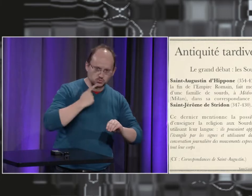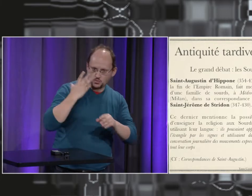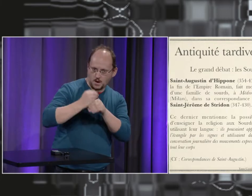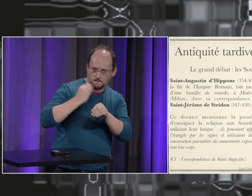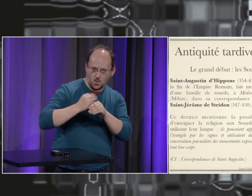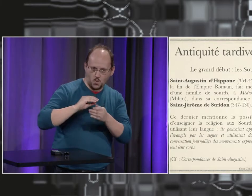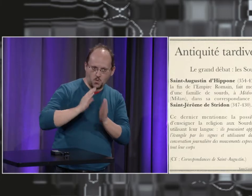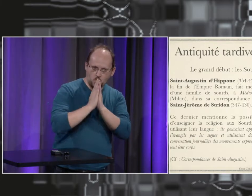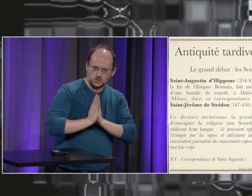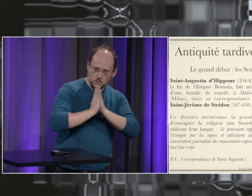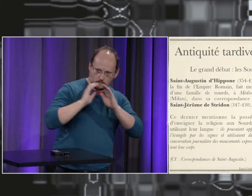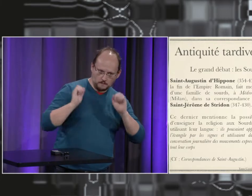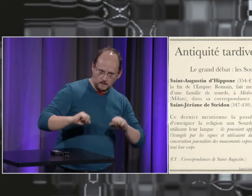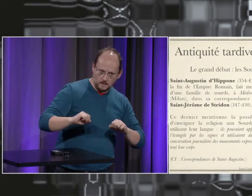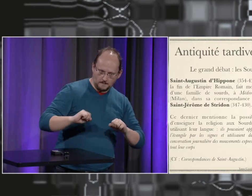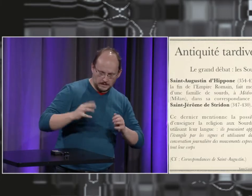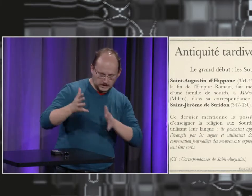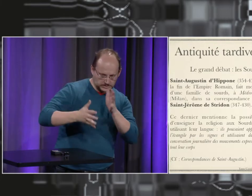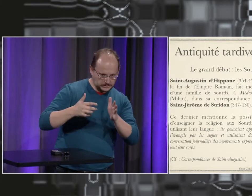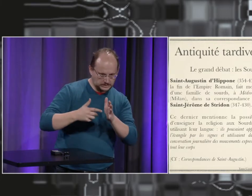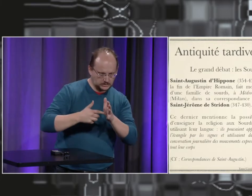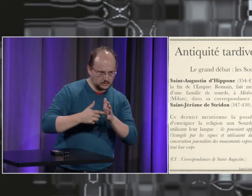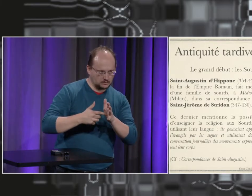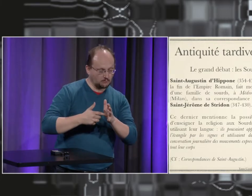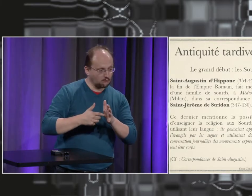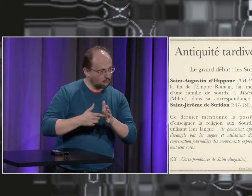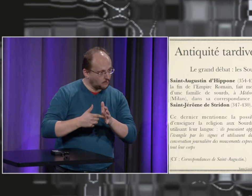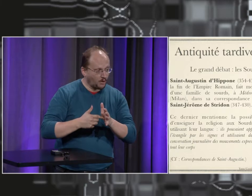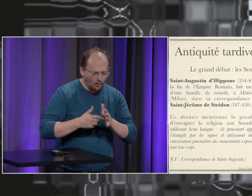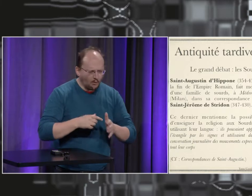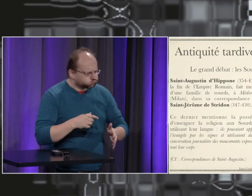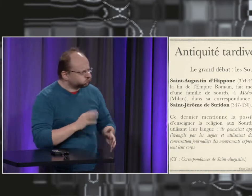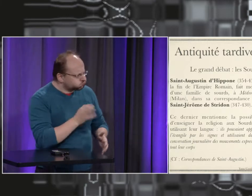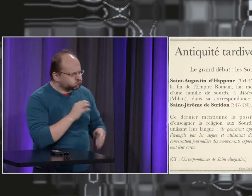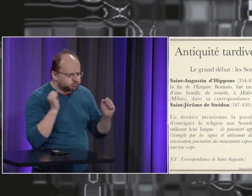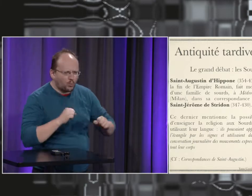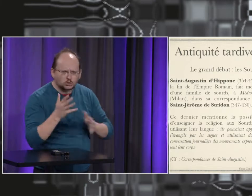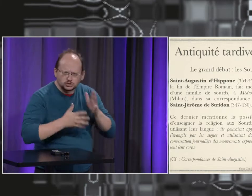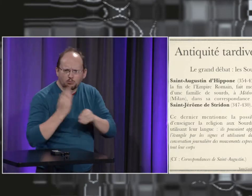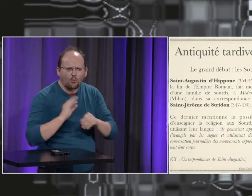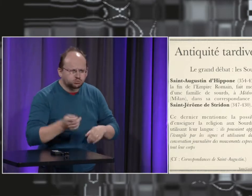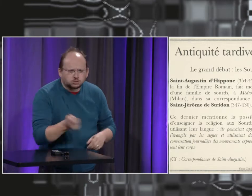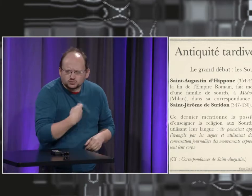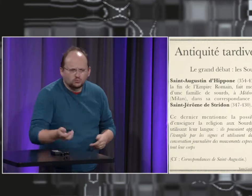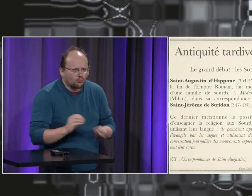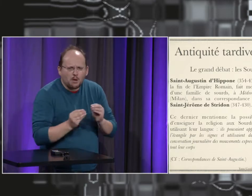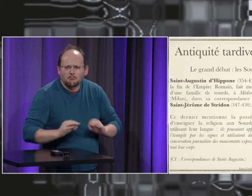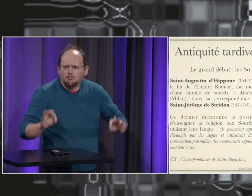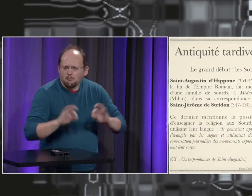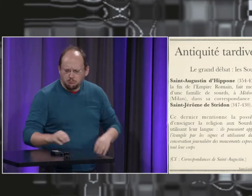capacité des sourds à apprendre est-ce qu'on pouvait les instruire est-ce qu'ils pouvaient apprendre la religion certains disaient oui